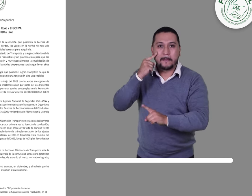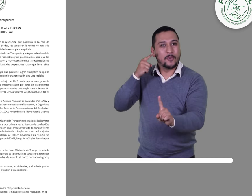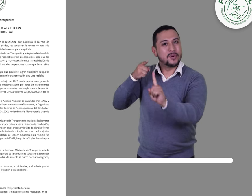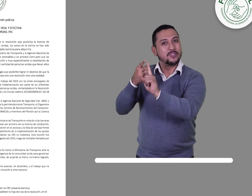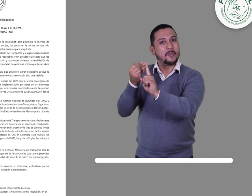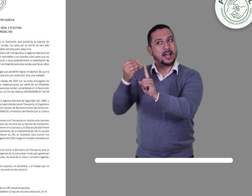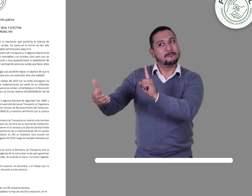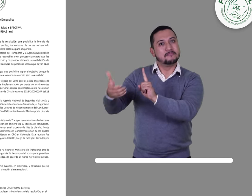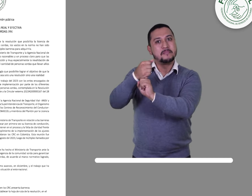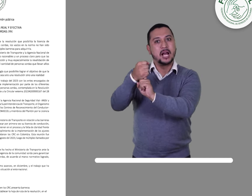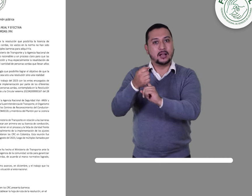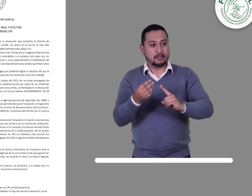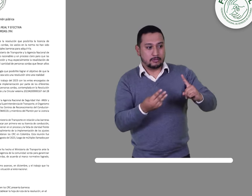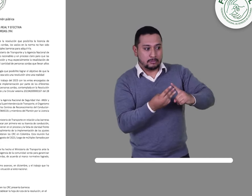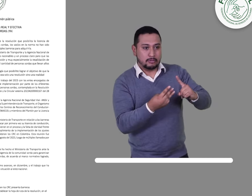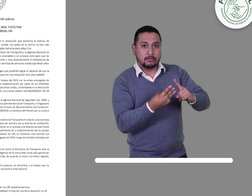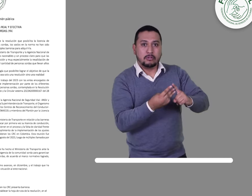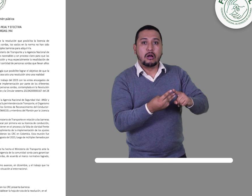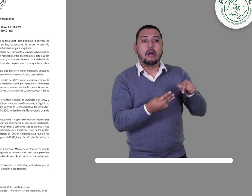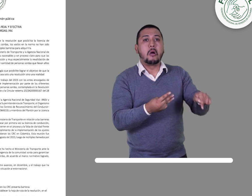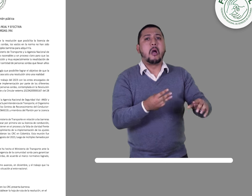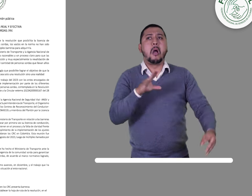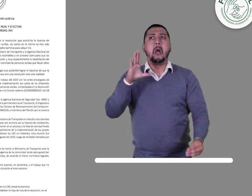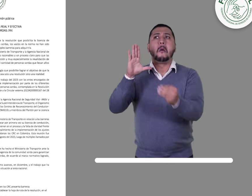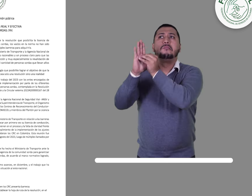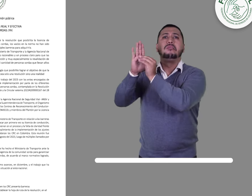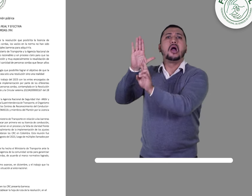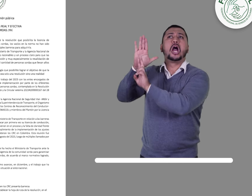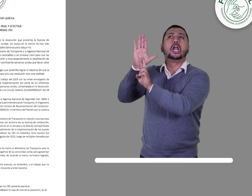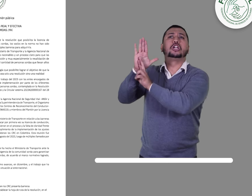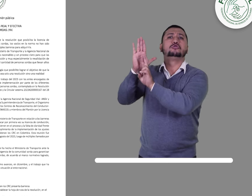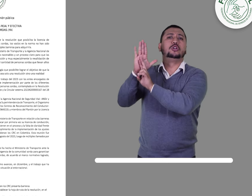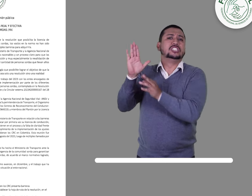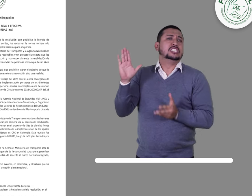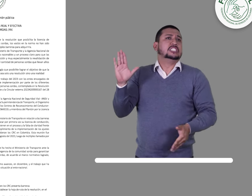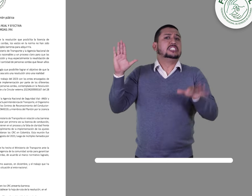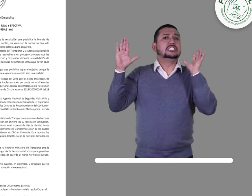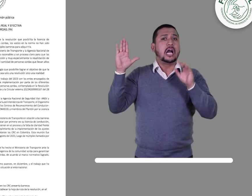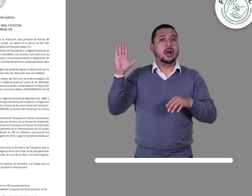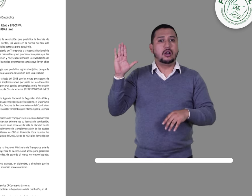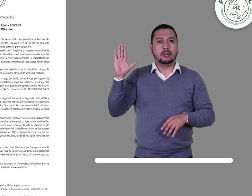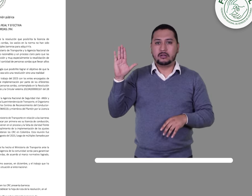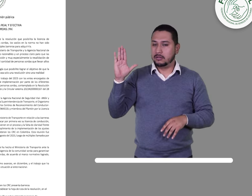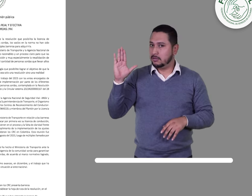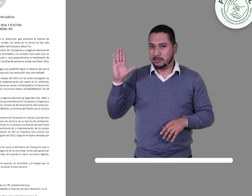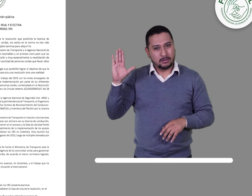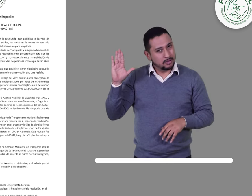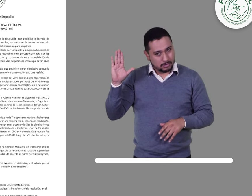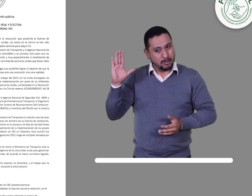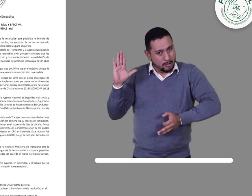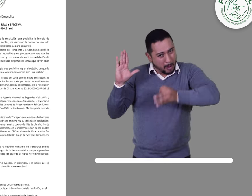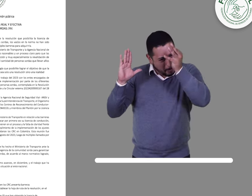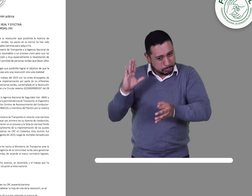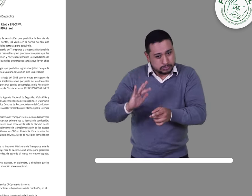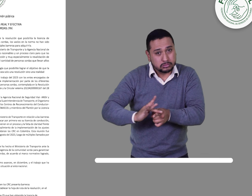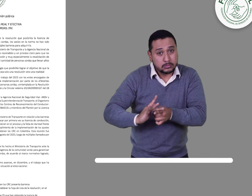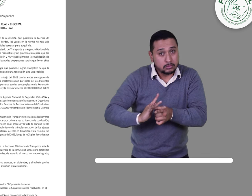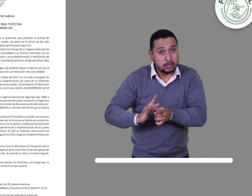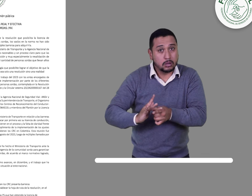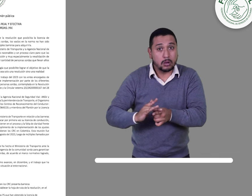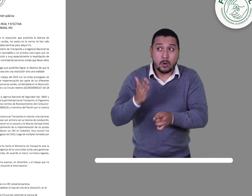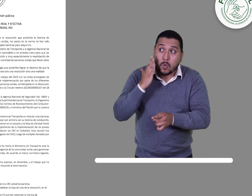licencia de conducción para personas sordas no sea solo una resolución, sino una realidad.